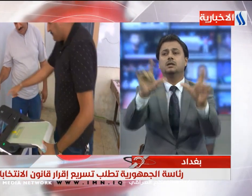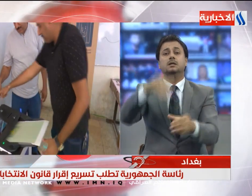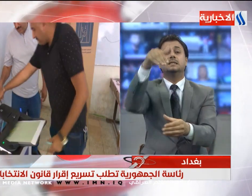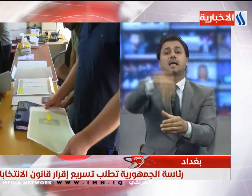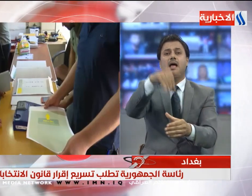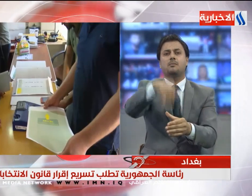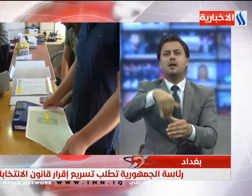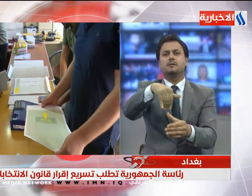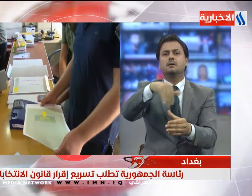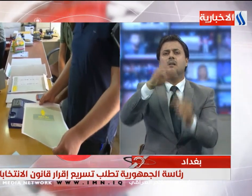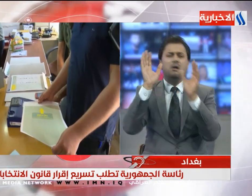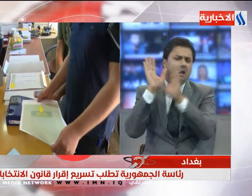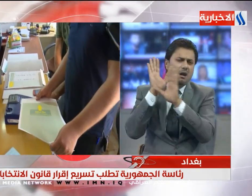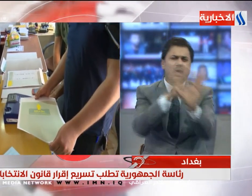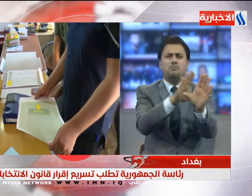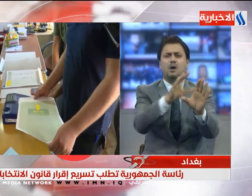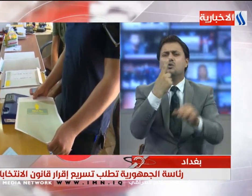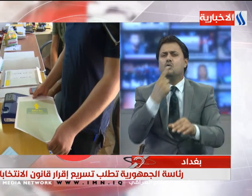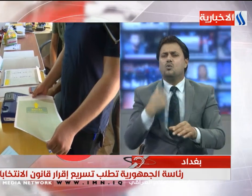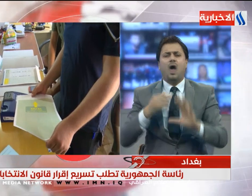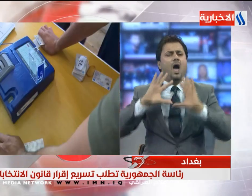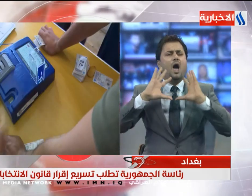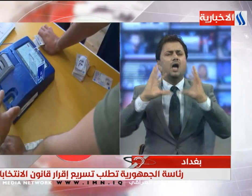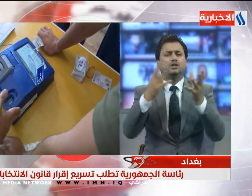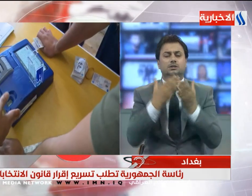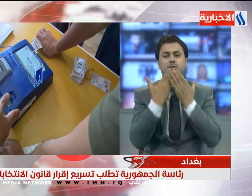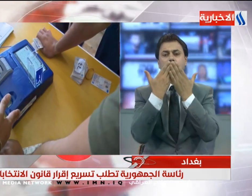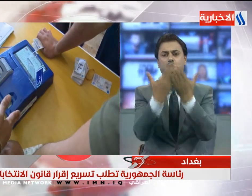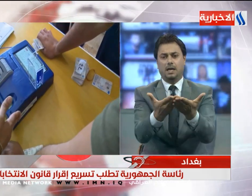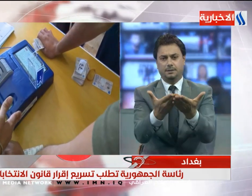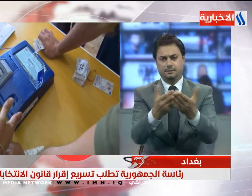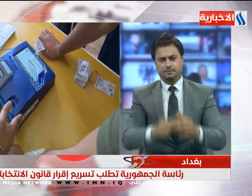للانتخابات وتلبي جميع احتياجاتها